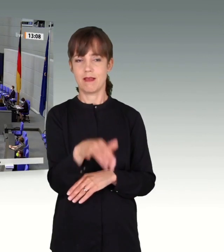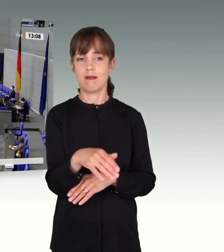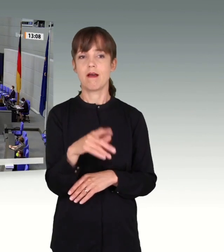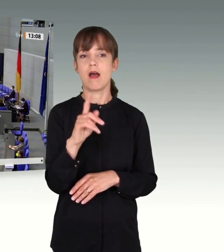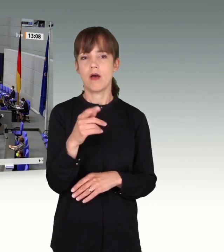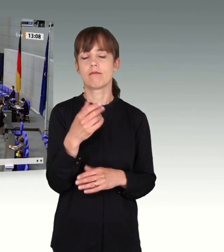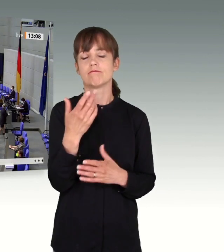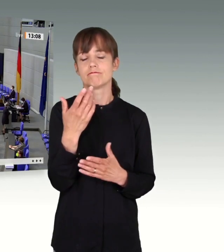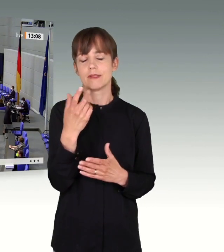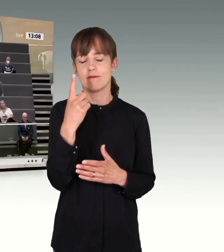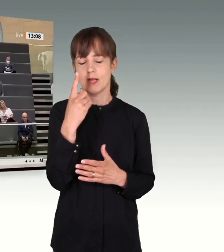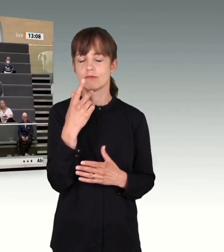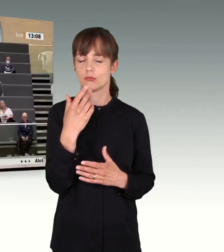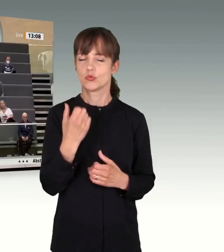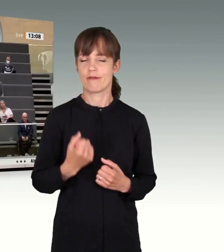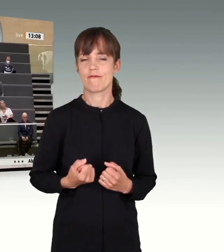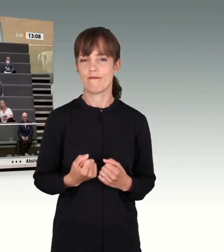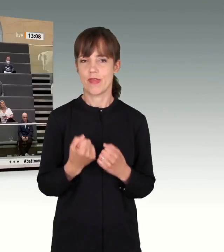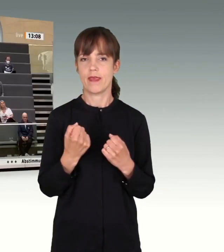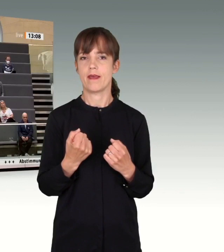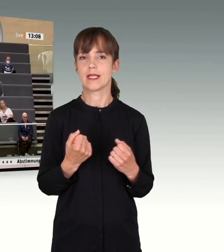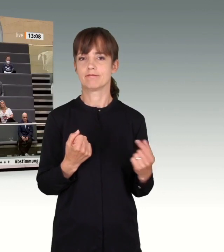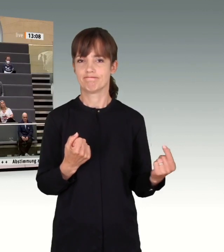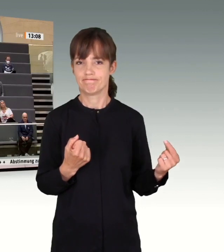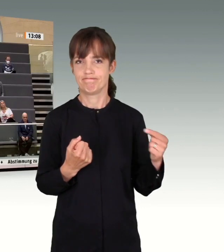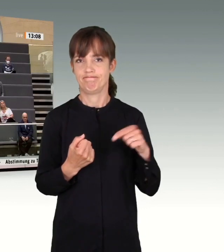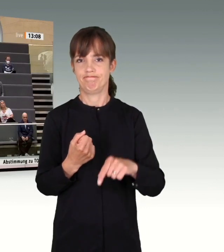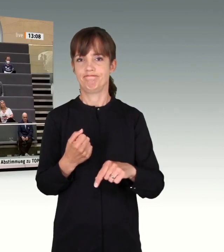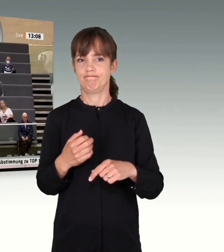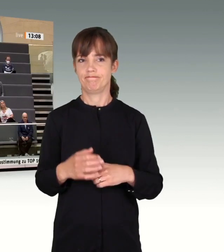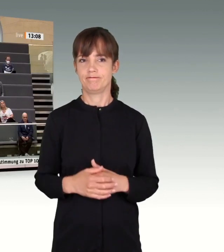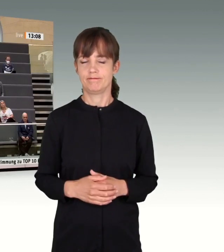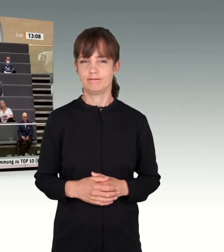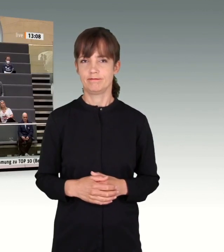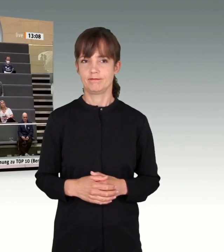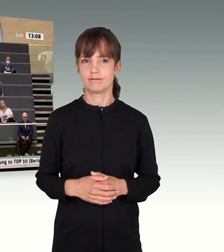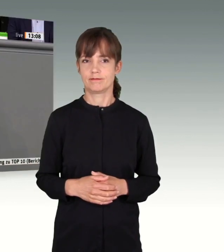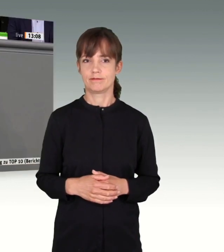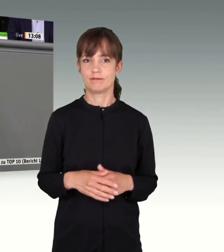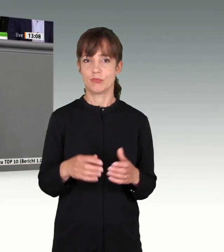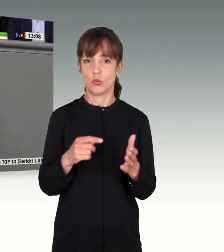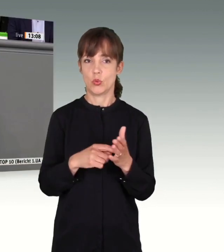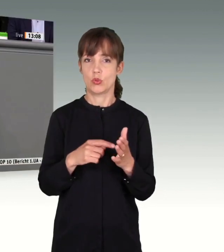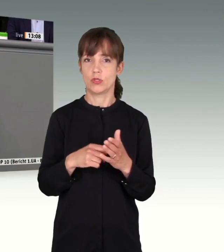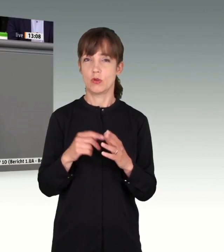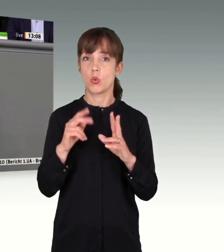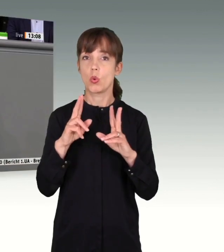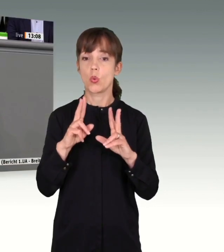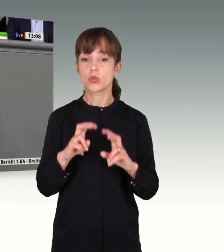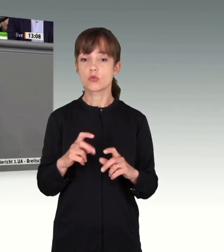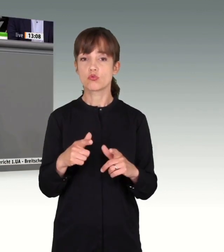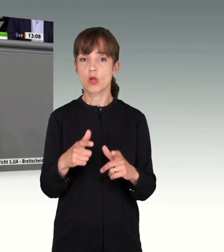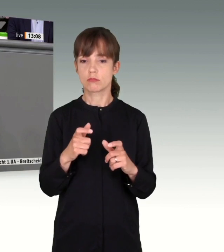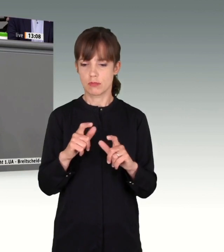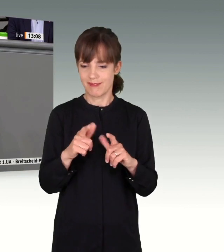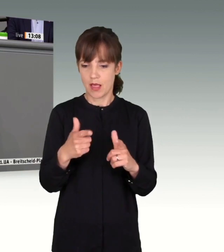erneut ein schwerer Gang für Sie heute gewesen sein muss. Denn kein Untersuchungsausschuss kann die Opfer